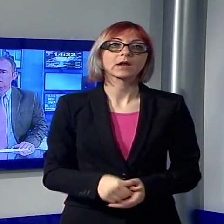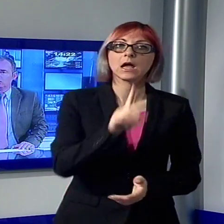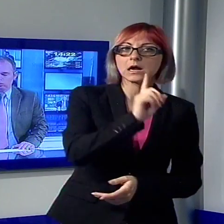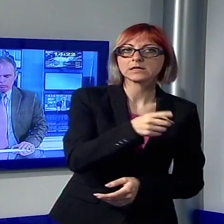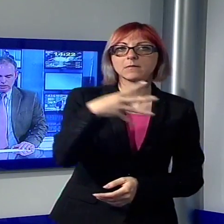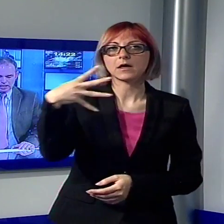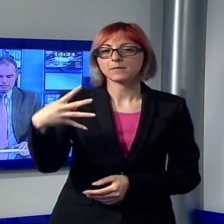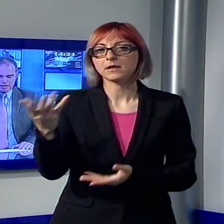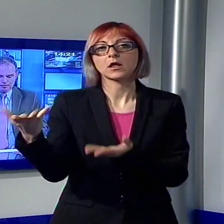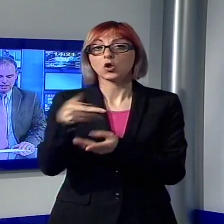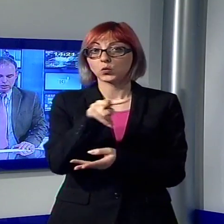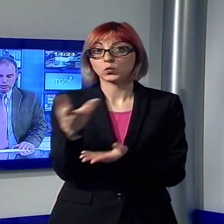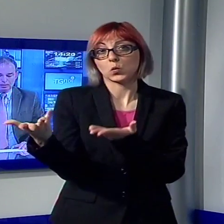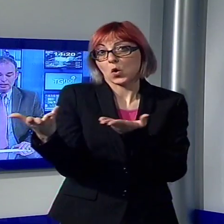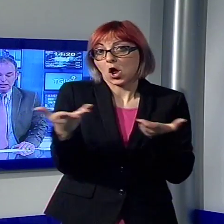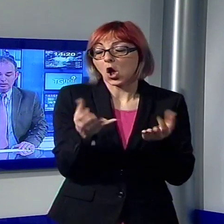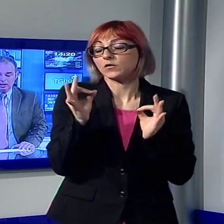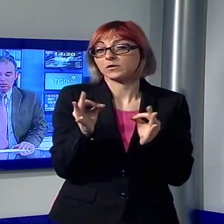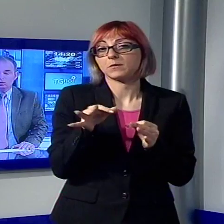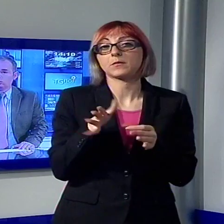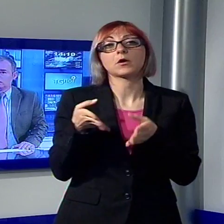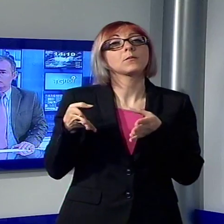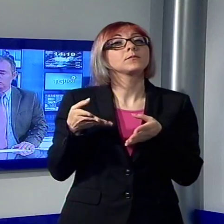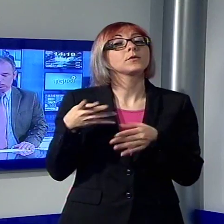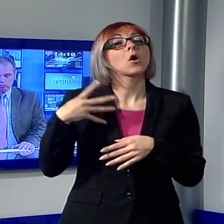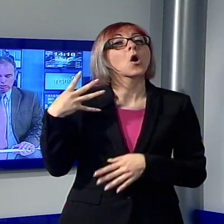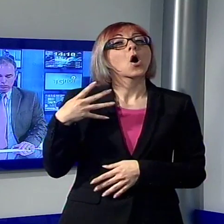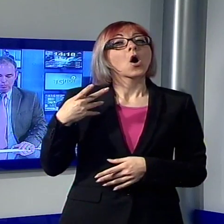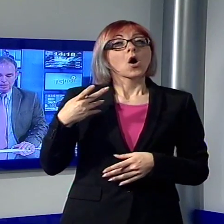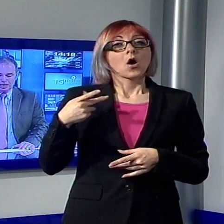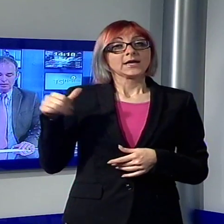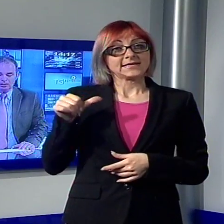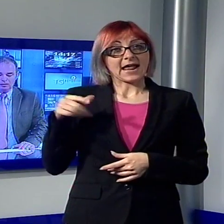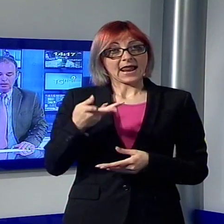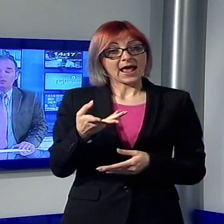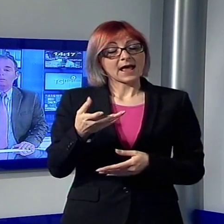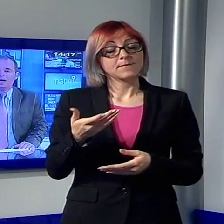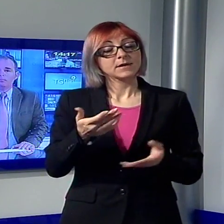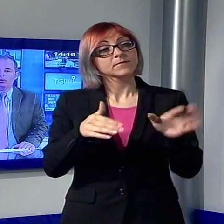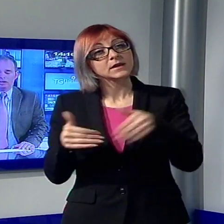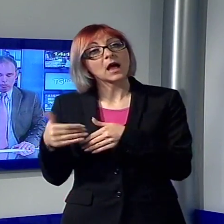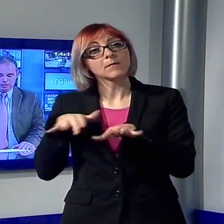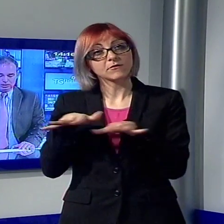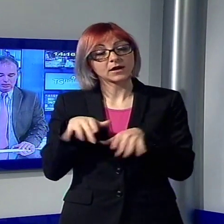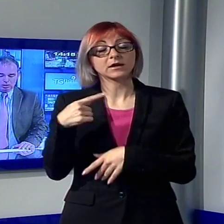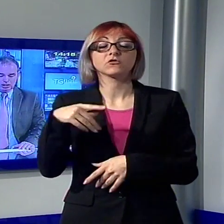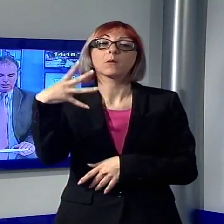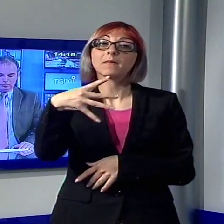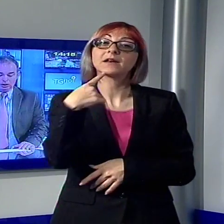di Rodolfo Salemi a Viareggio e Marchetti nel corso di una trasmissione su Noi TV li aveva definiti un bel bollito misto. Il video